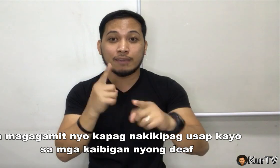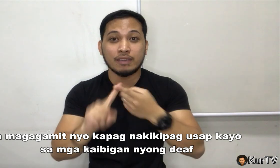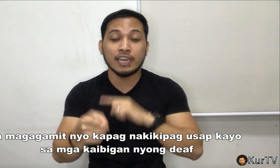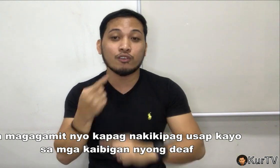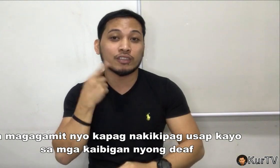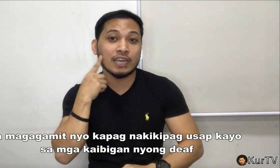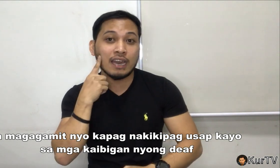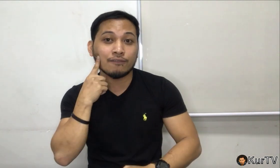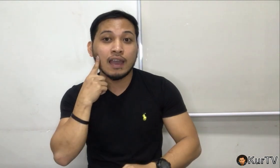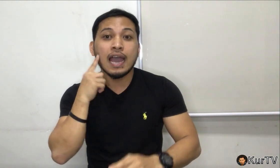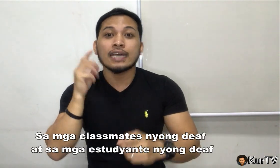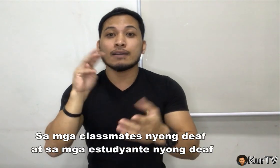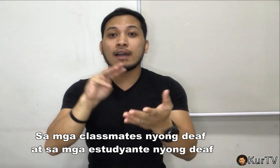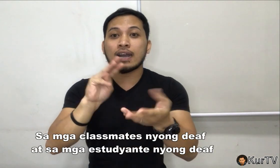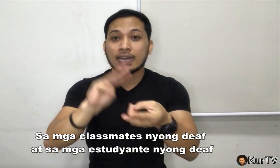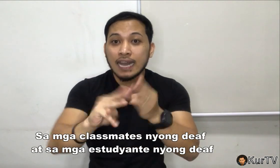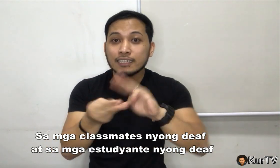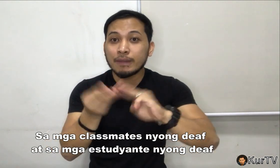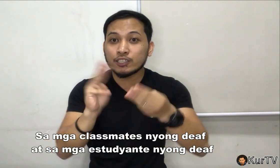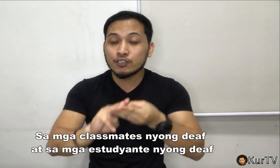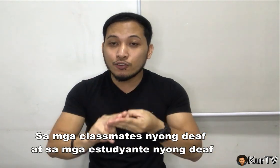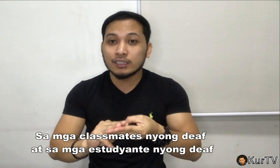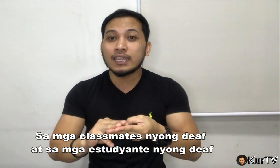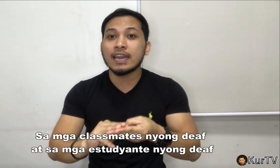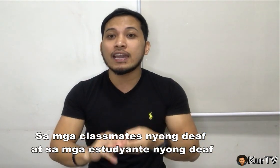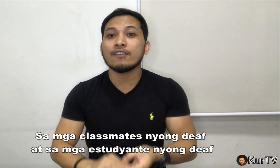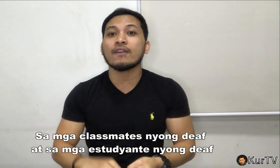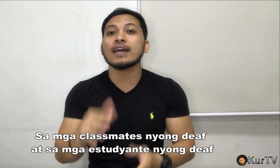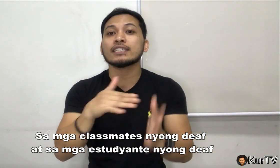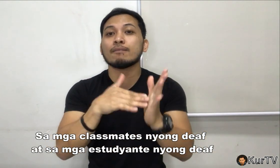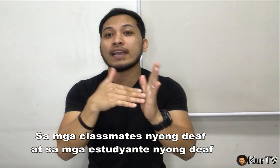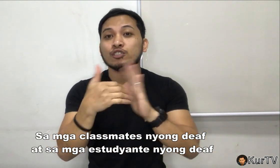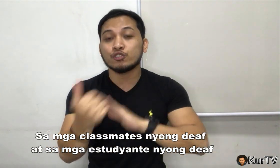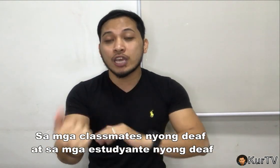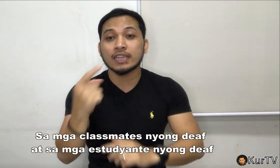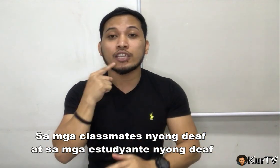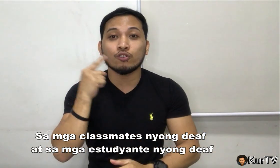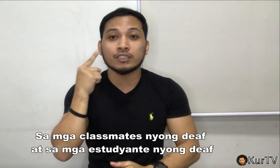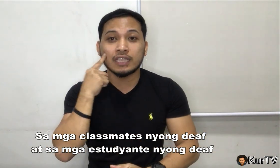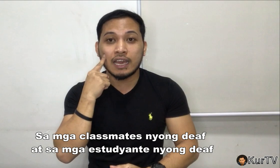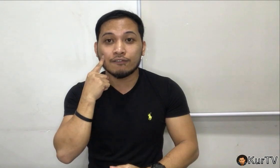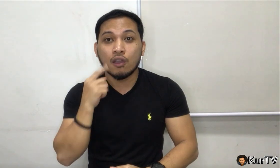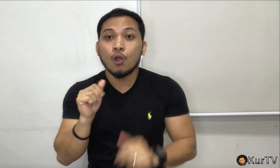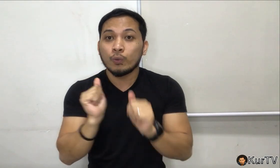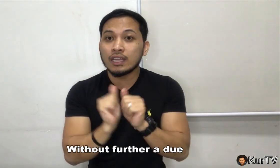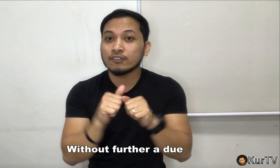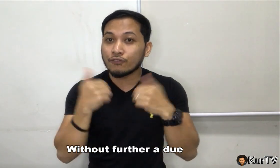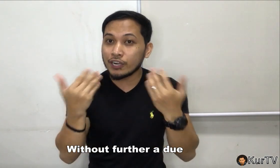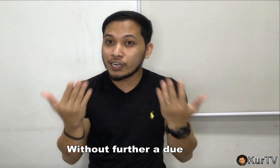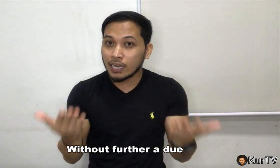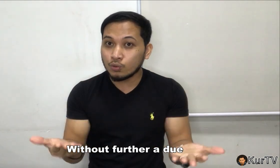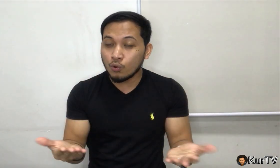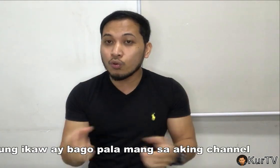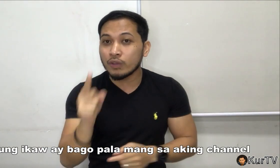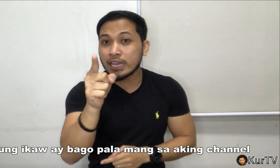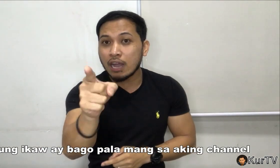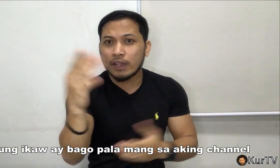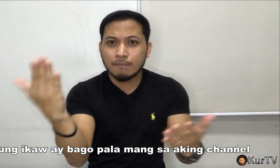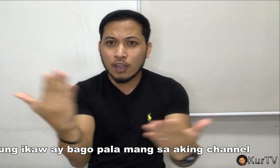kaibigan nyong deaf, sa mga classmates nyong deaf, at sa mga estudyante nyong deaf. Without further ado, kung ikaw ay